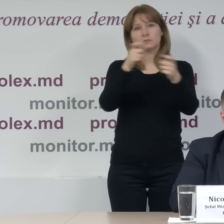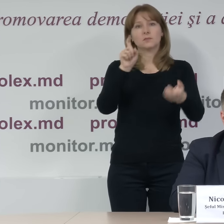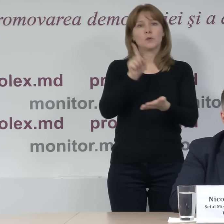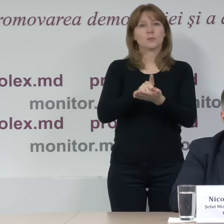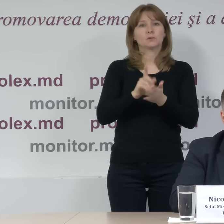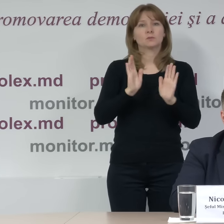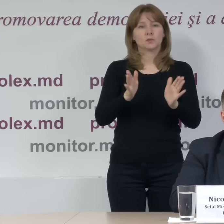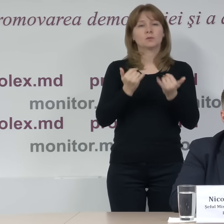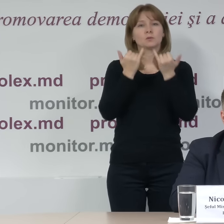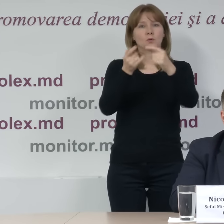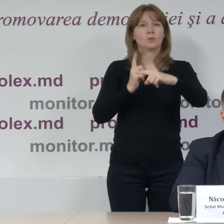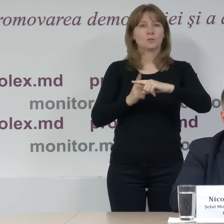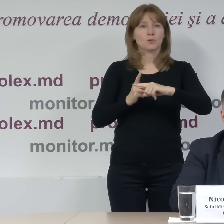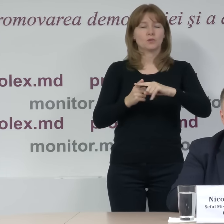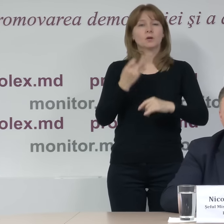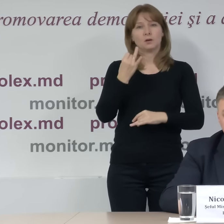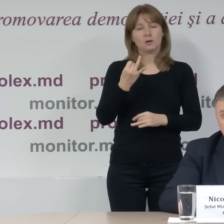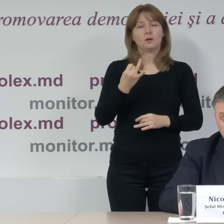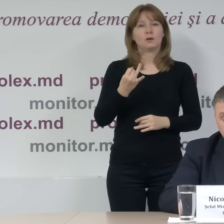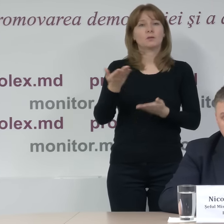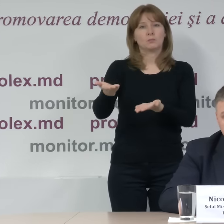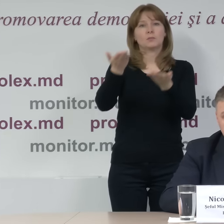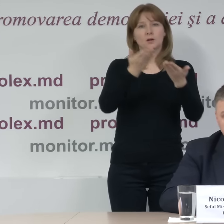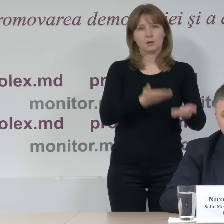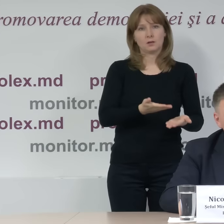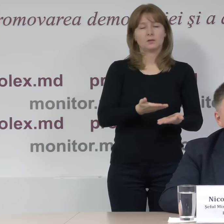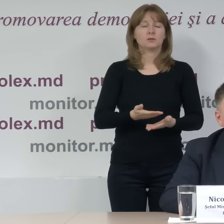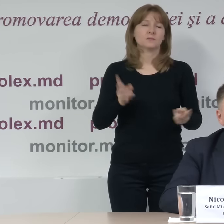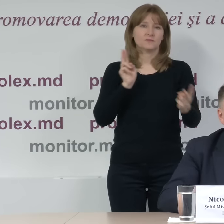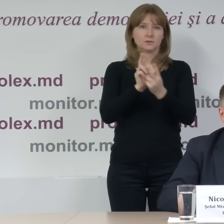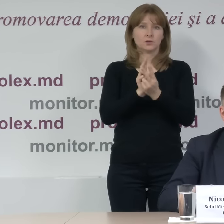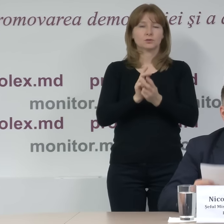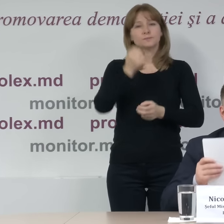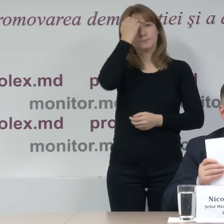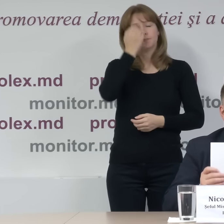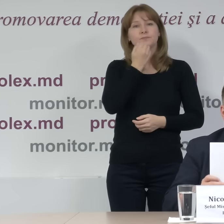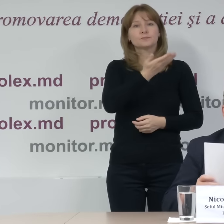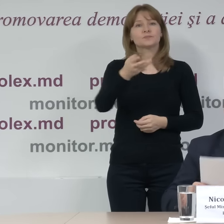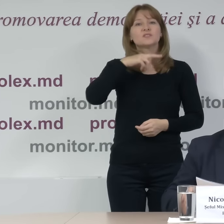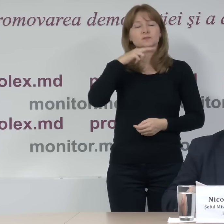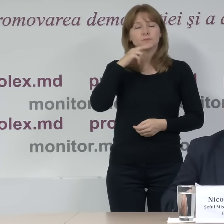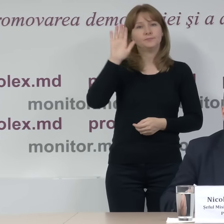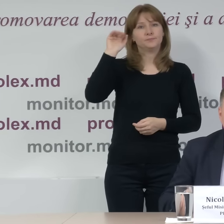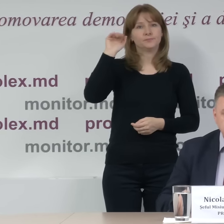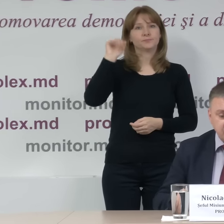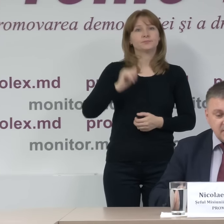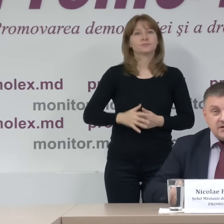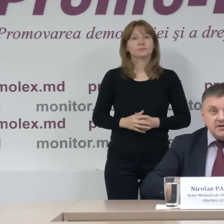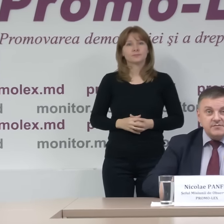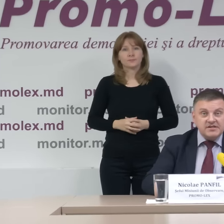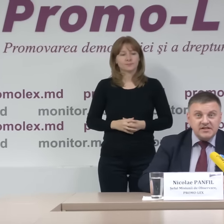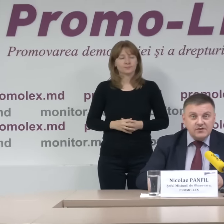despre acest lucru suplimentar și vă vom invita corespunzător. Mulțumesc mult! O zi bună! În continuare tuturor!